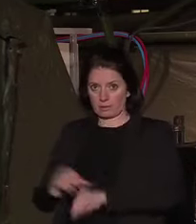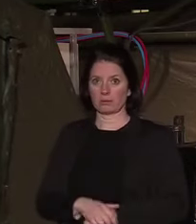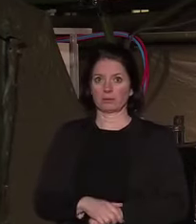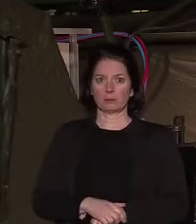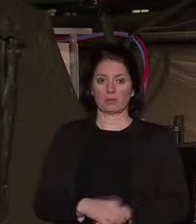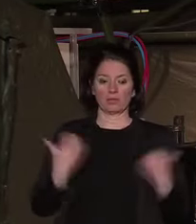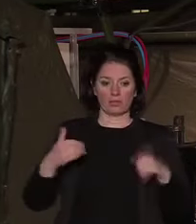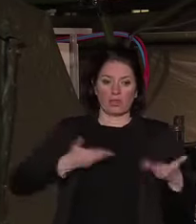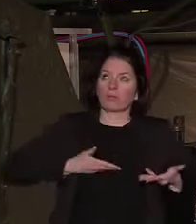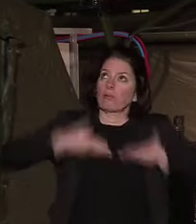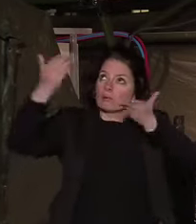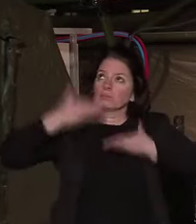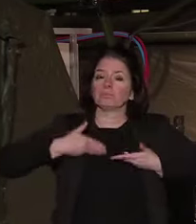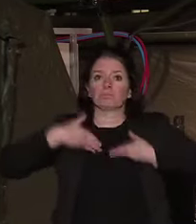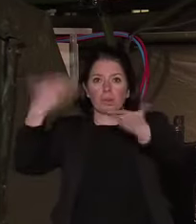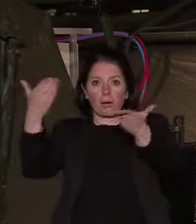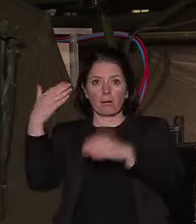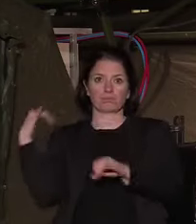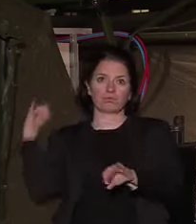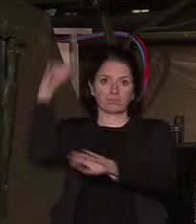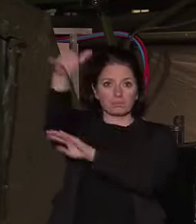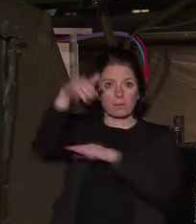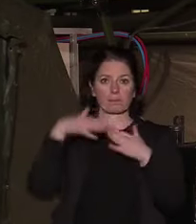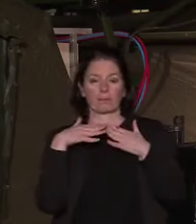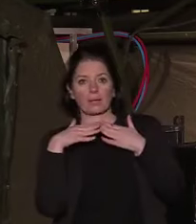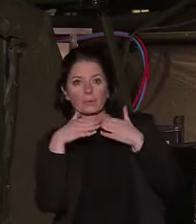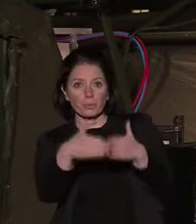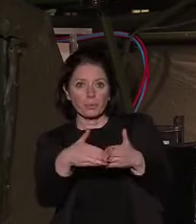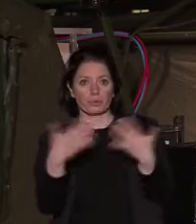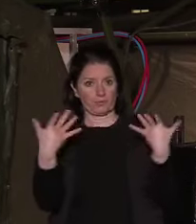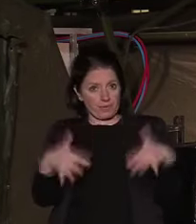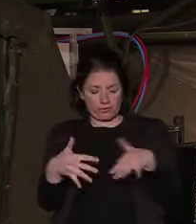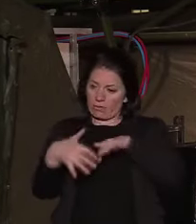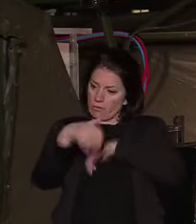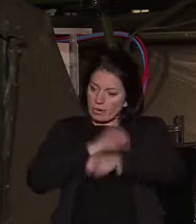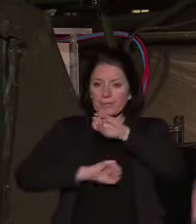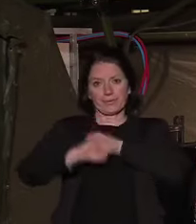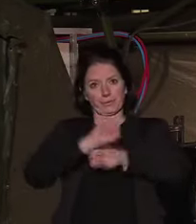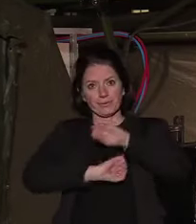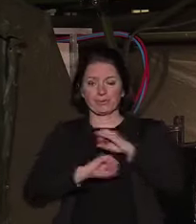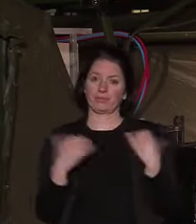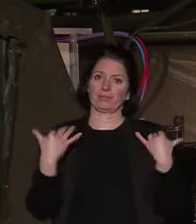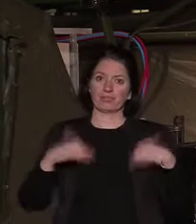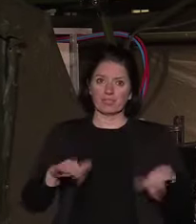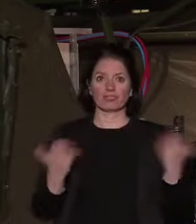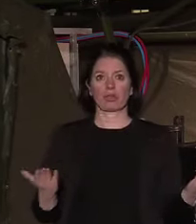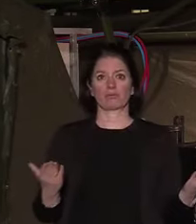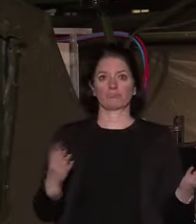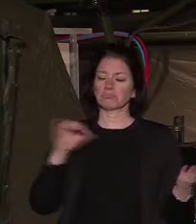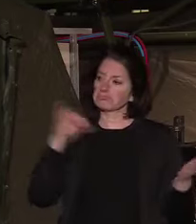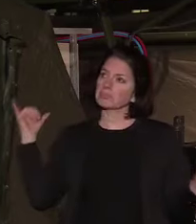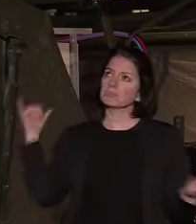sanitaire, aérien et maritime ont déjà été réalisées par les avions